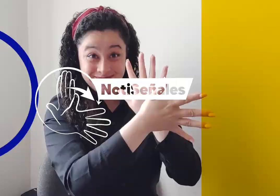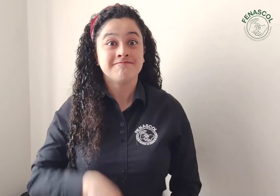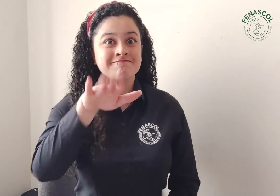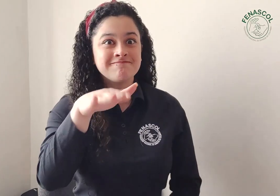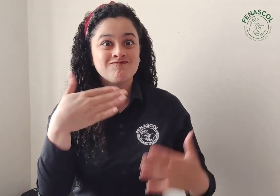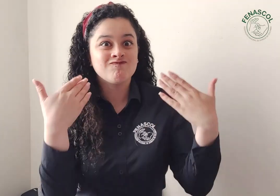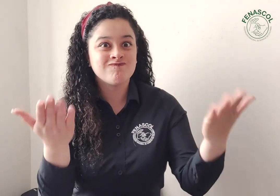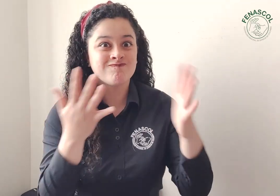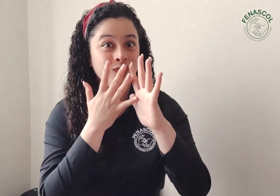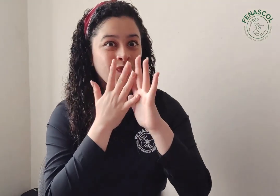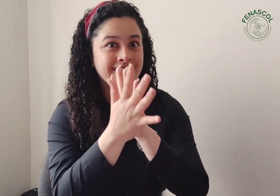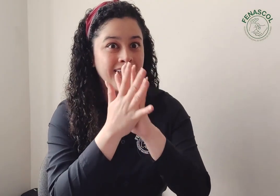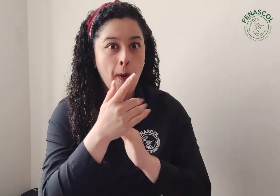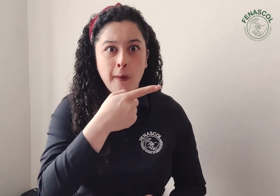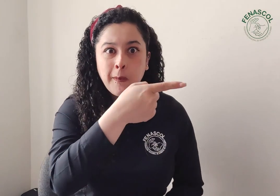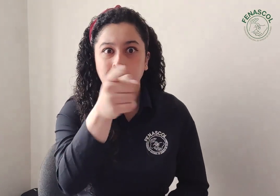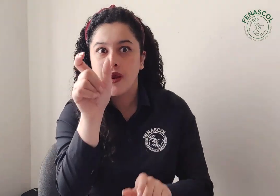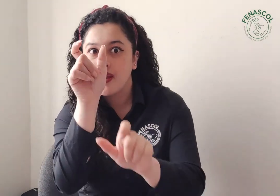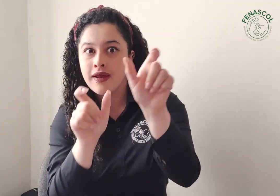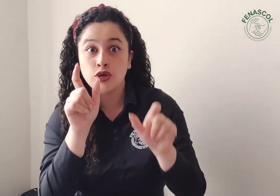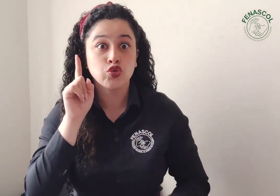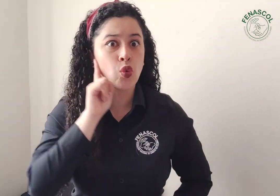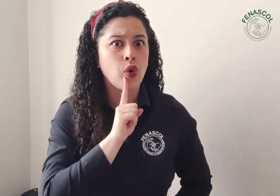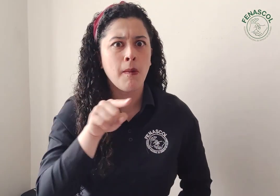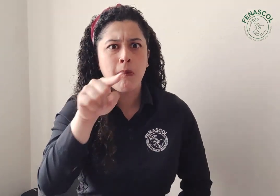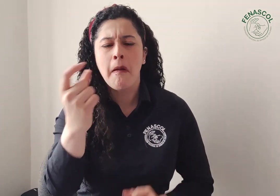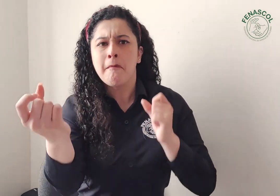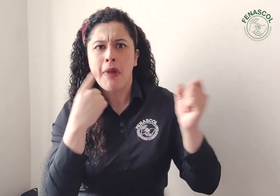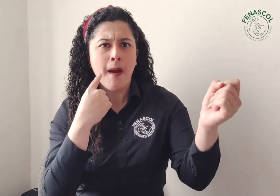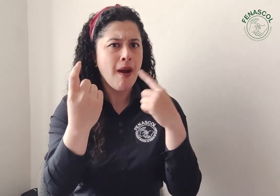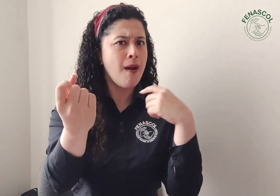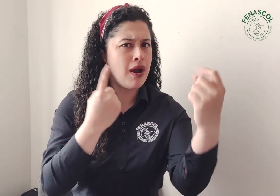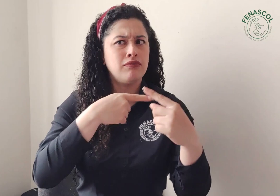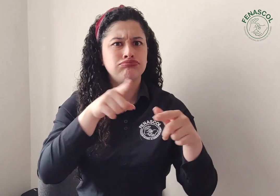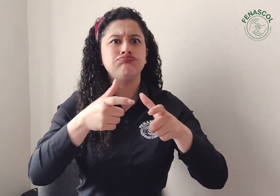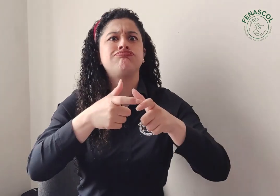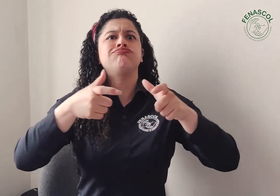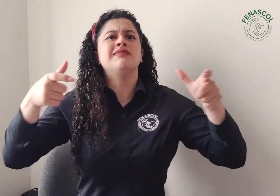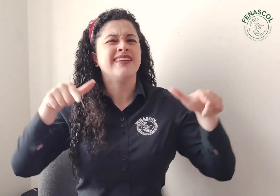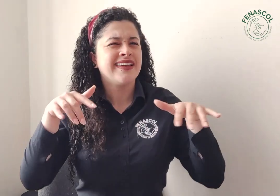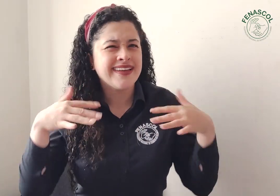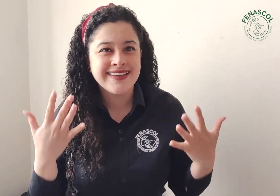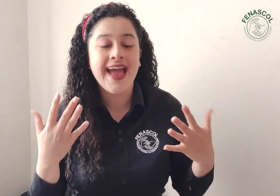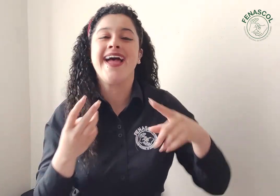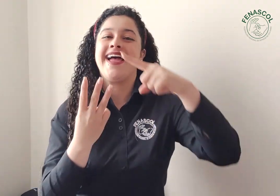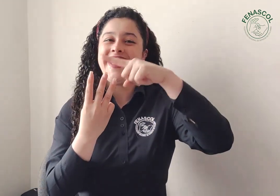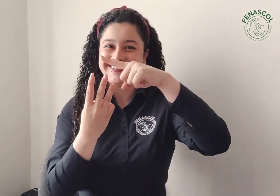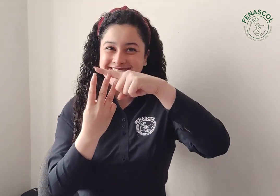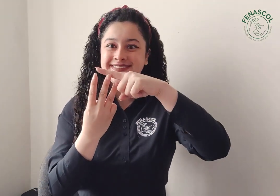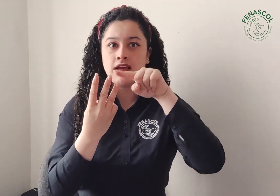Imagínate, las personas sordas nos han estado preguntando qué ha sucedido con la licencia de conducción de